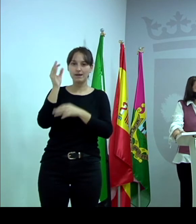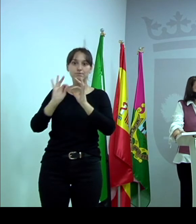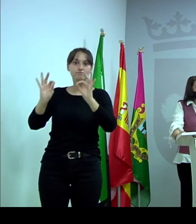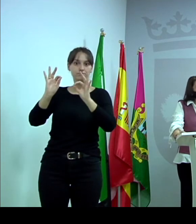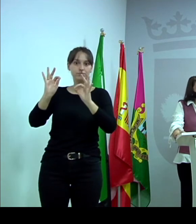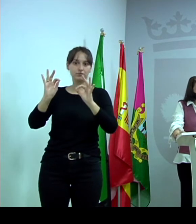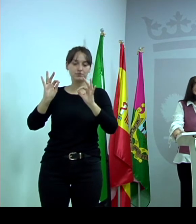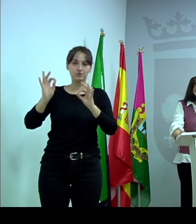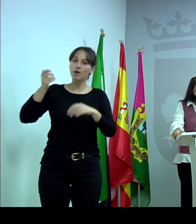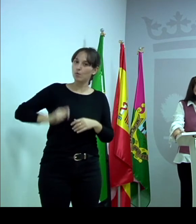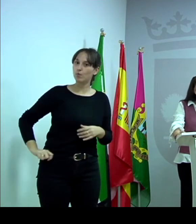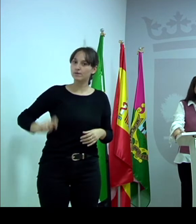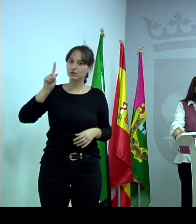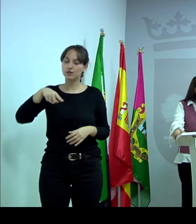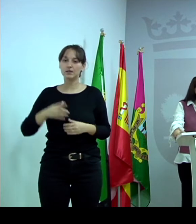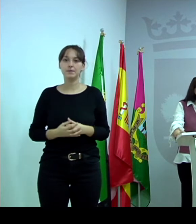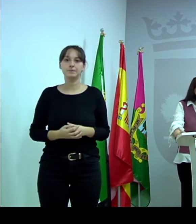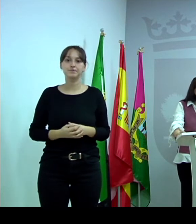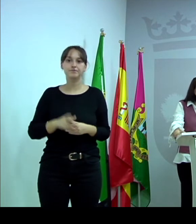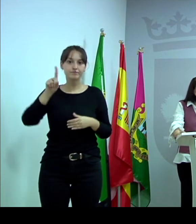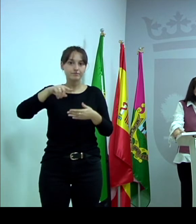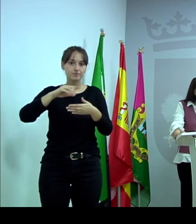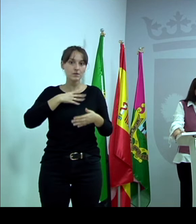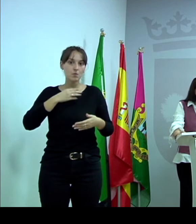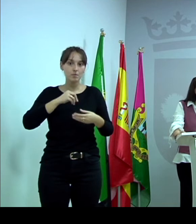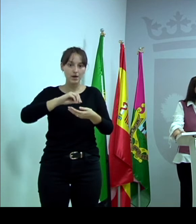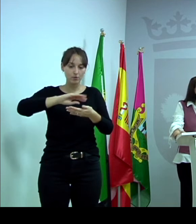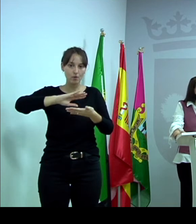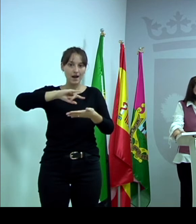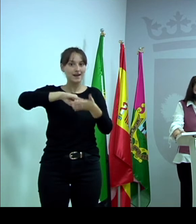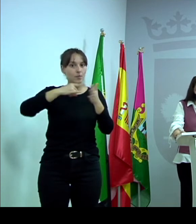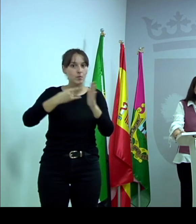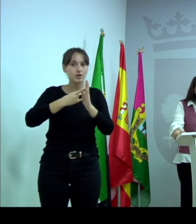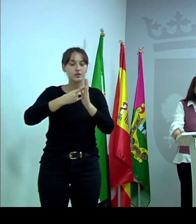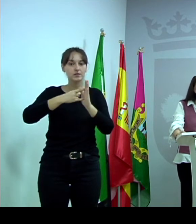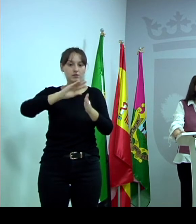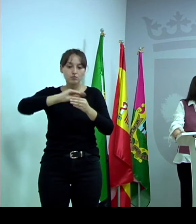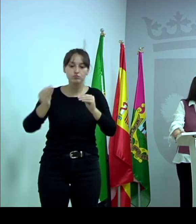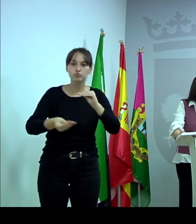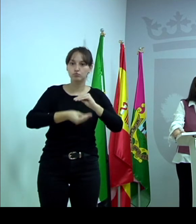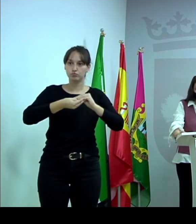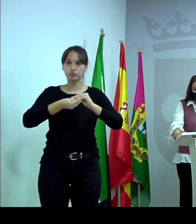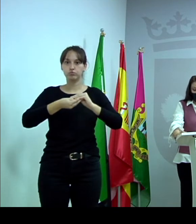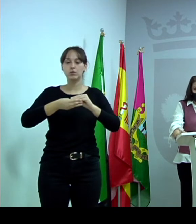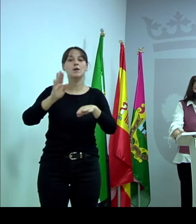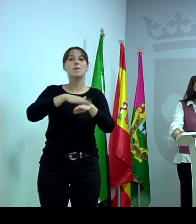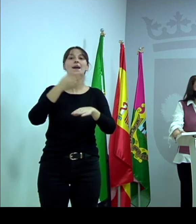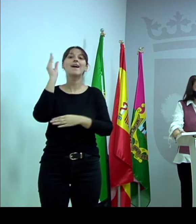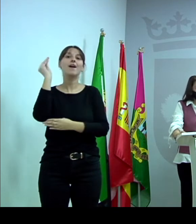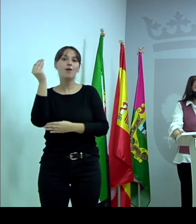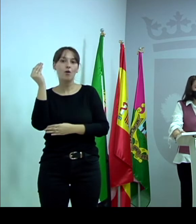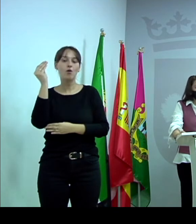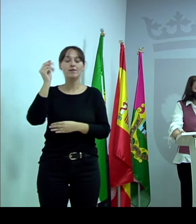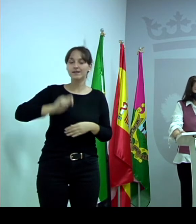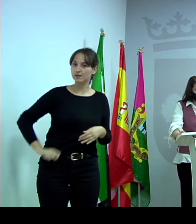dará un manual didáctico para la prevención contra la violencia de género en personas jóvenes y adolescentes para estos profesionales. Esto